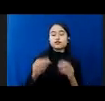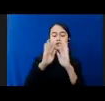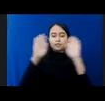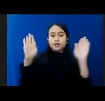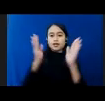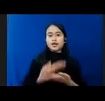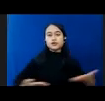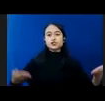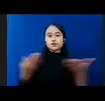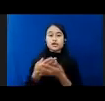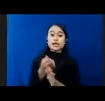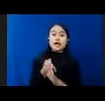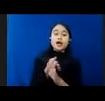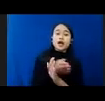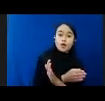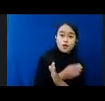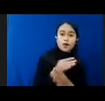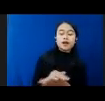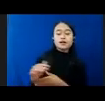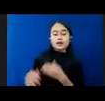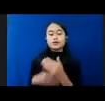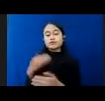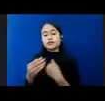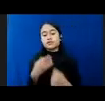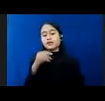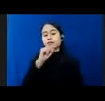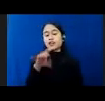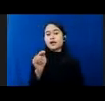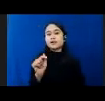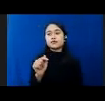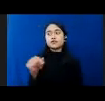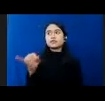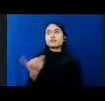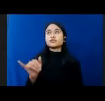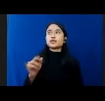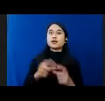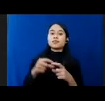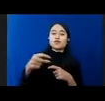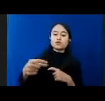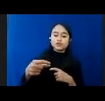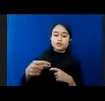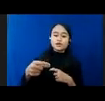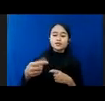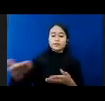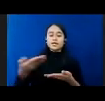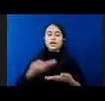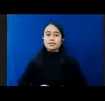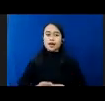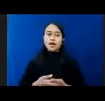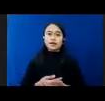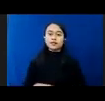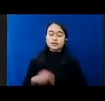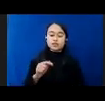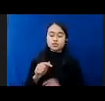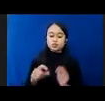Awalnya Lalu Kemudian Saya Katakan Itu Ada Semacam Proses Recruitment Nah Proses Recruitment Itu Misalnya Dengan